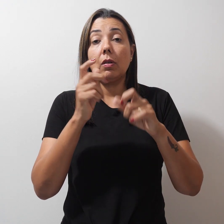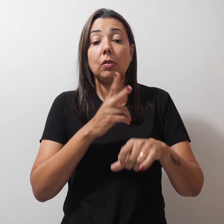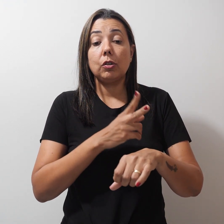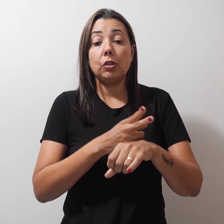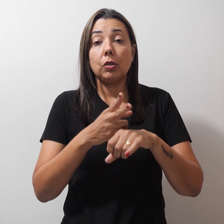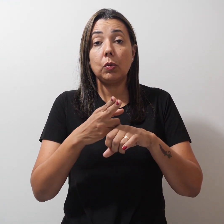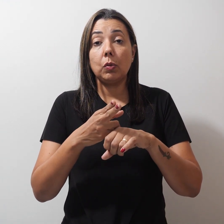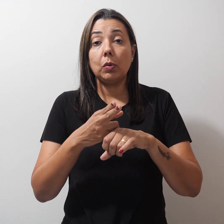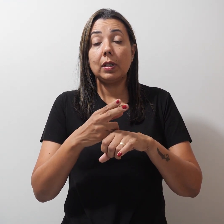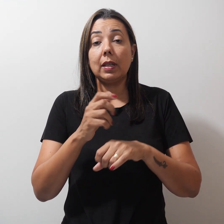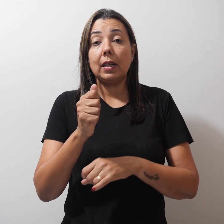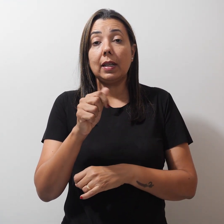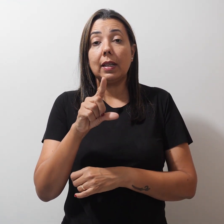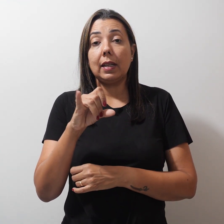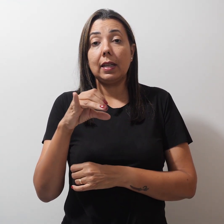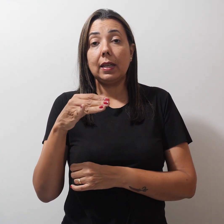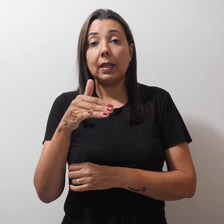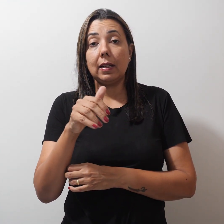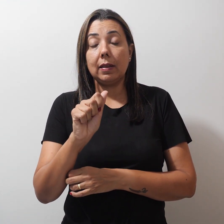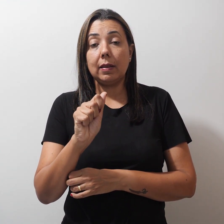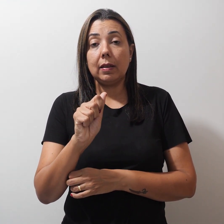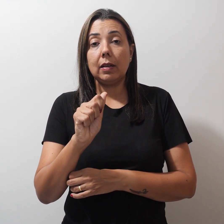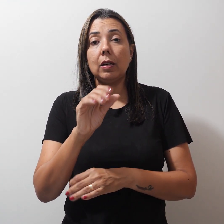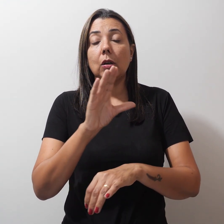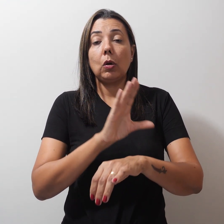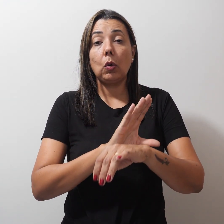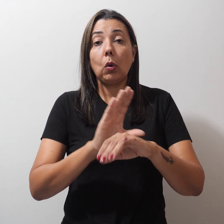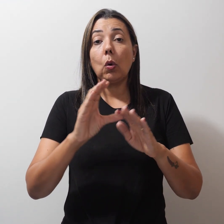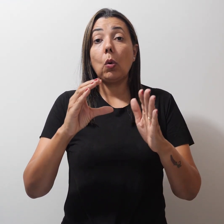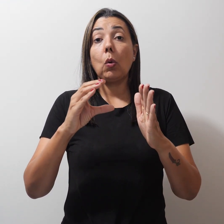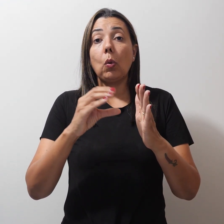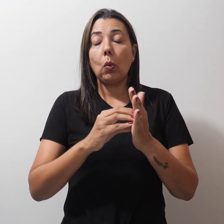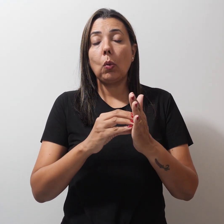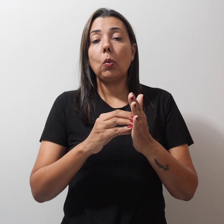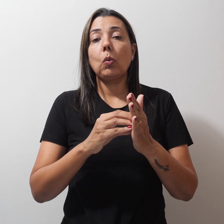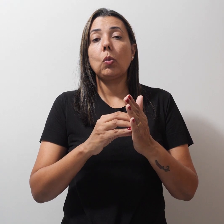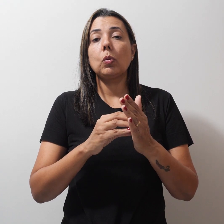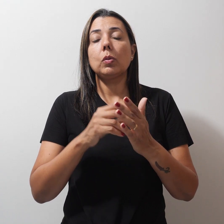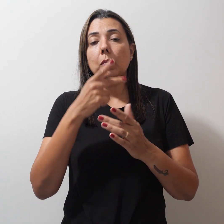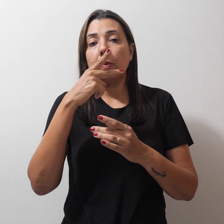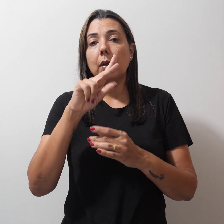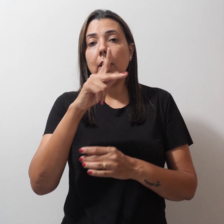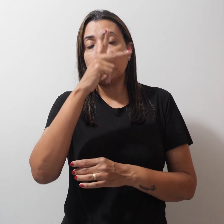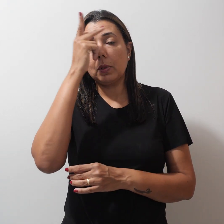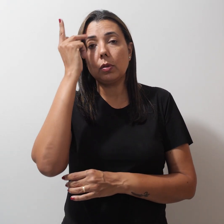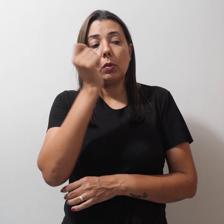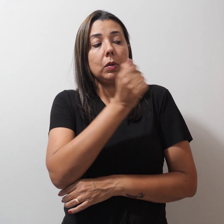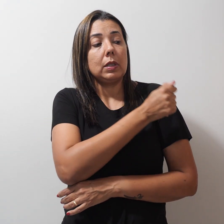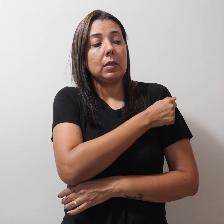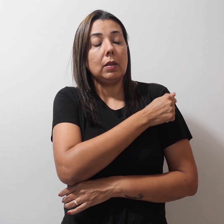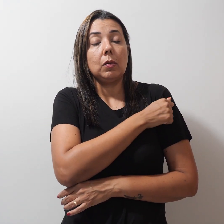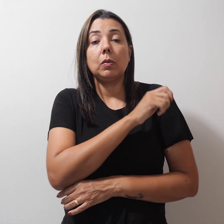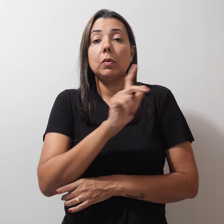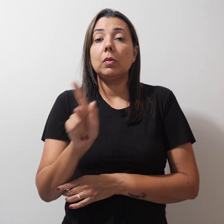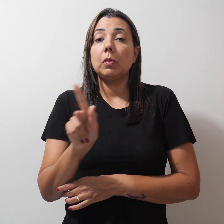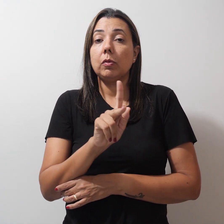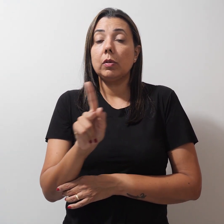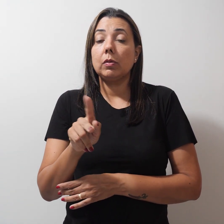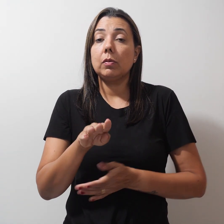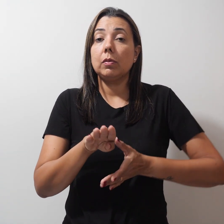Adélia Sampaio, concurso exclusivo para estudantes, professores e orientadores